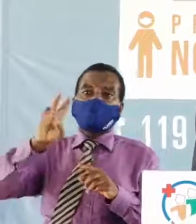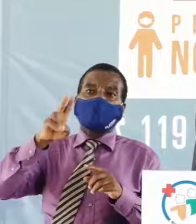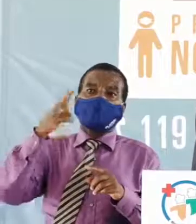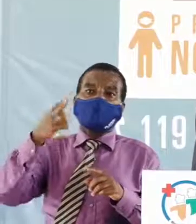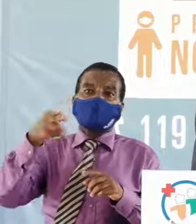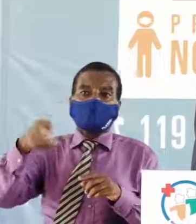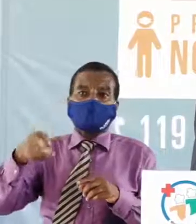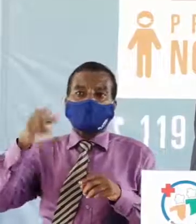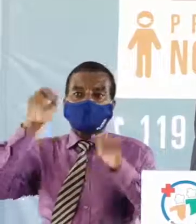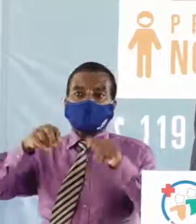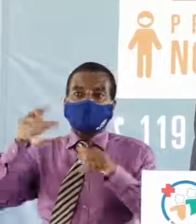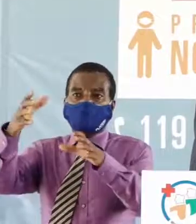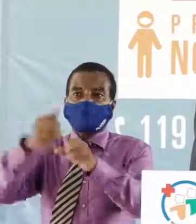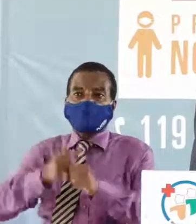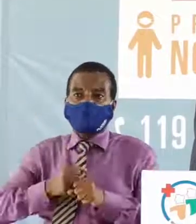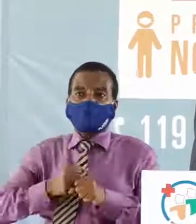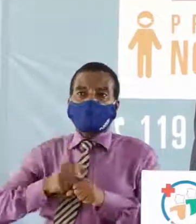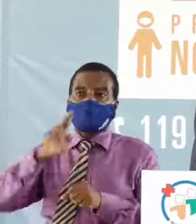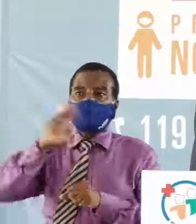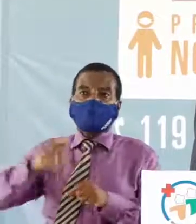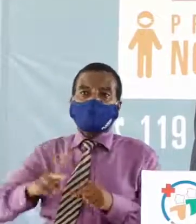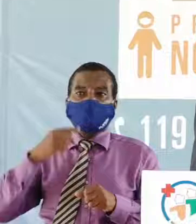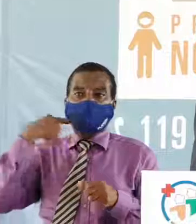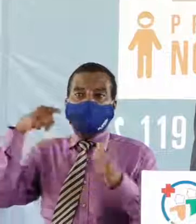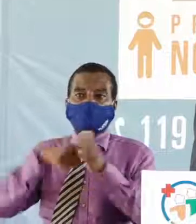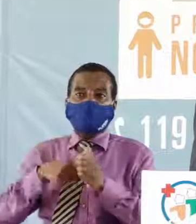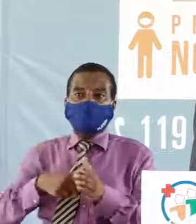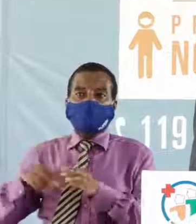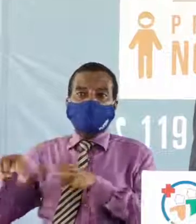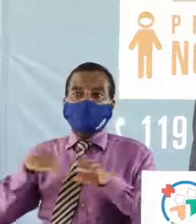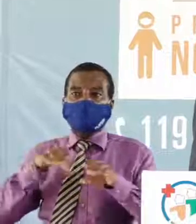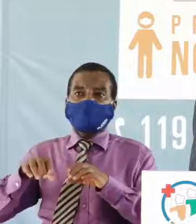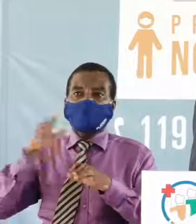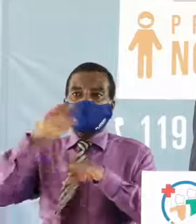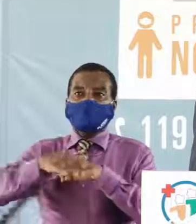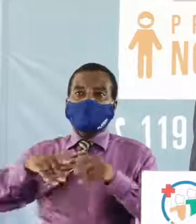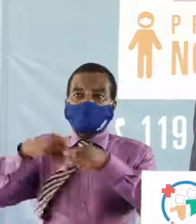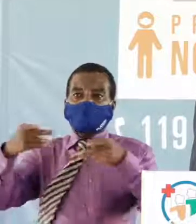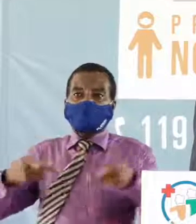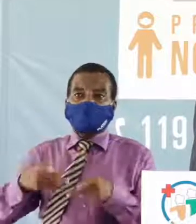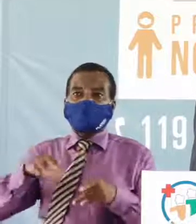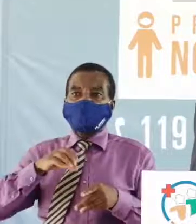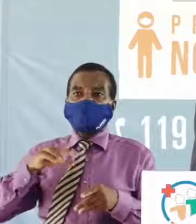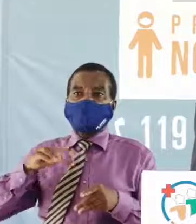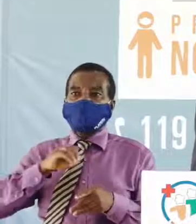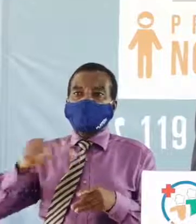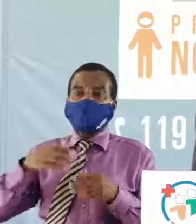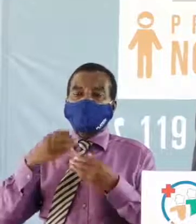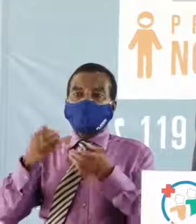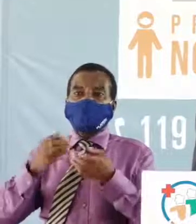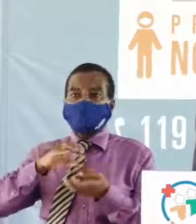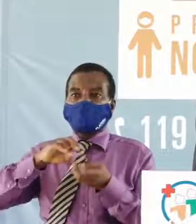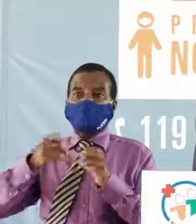avoir les résultats c'est pas le constat qui se fait sur le terrain on veut d'autres précisions merci